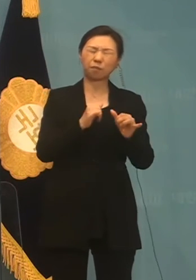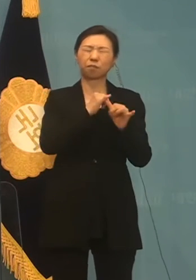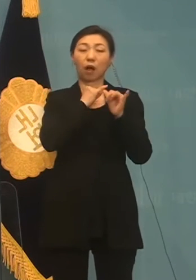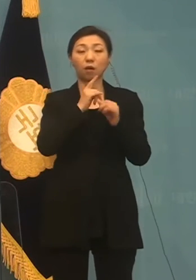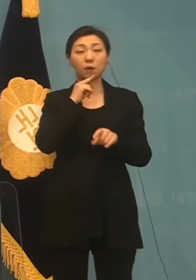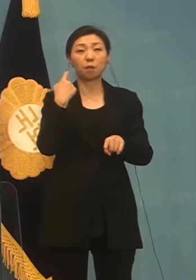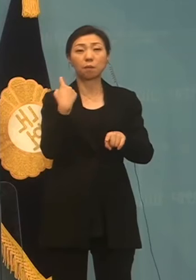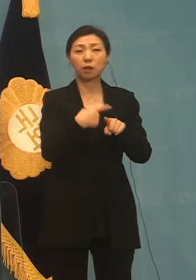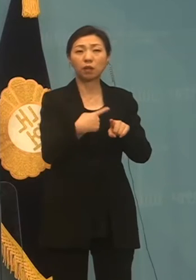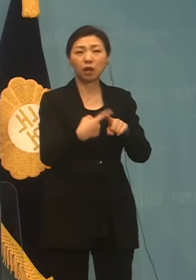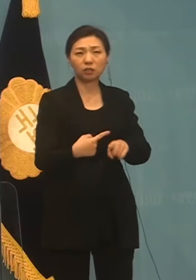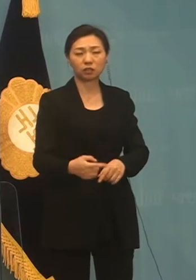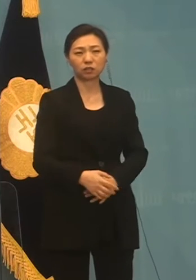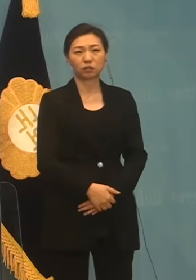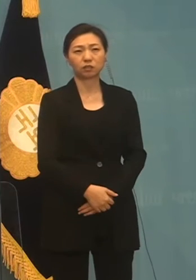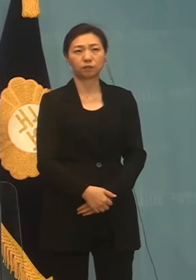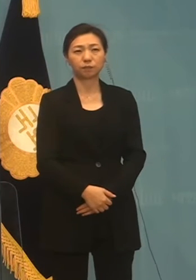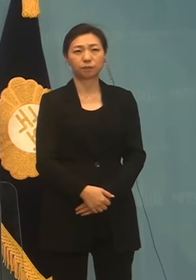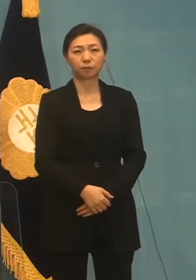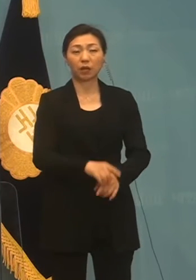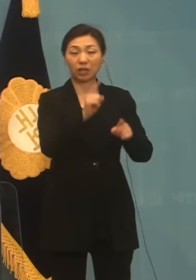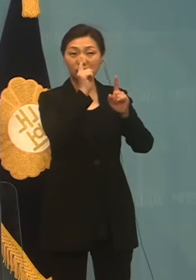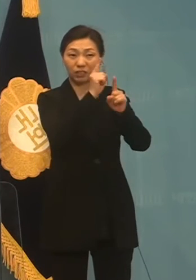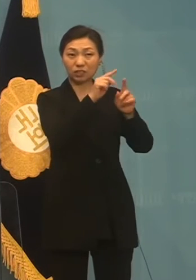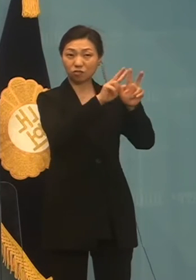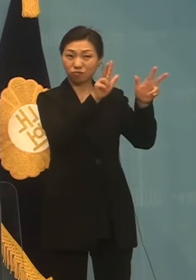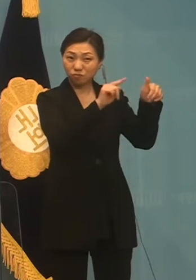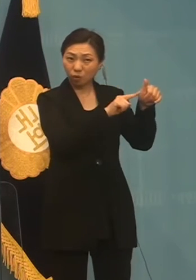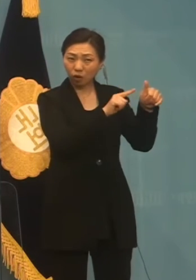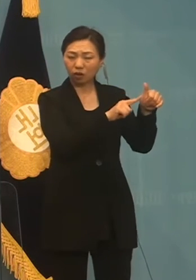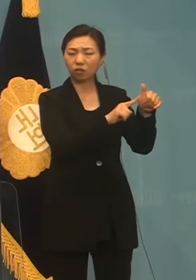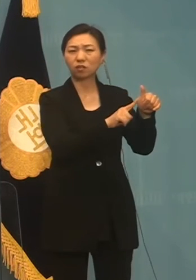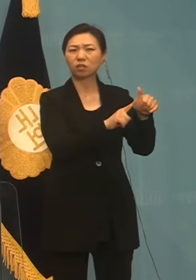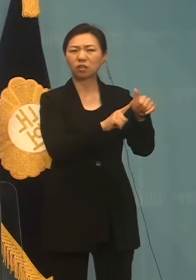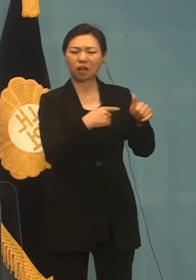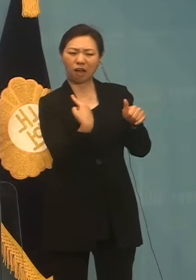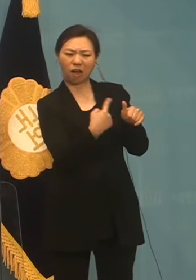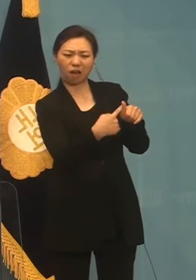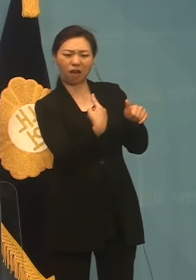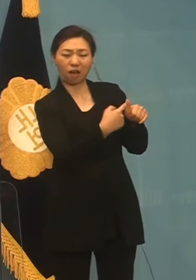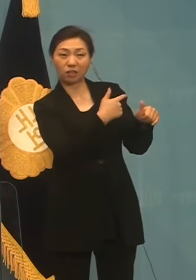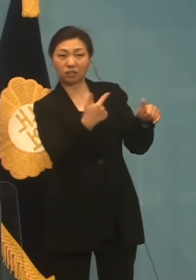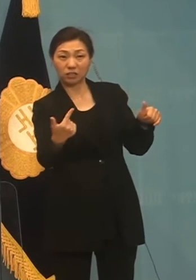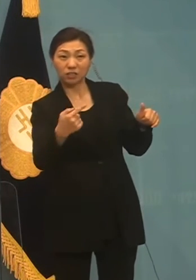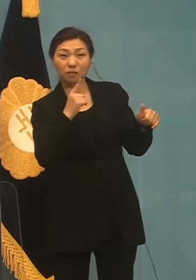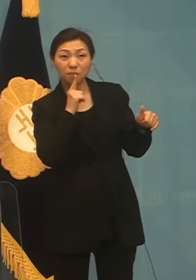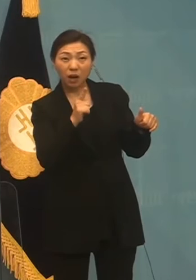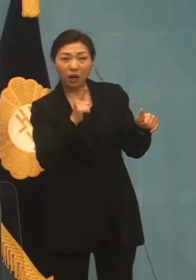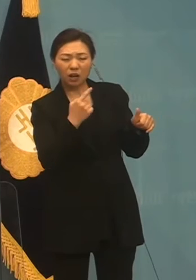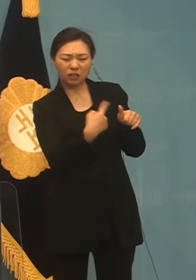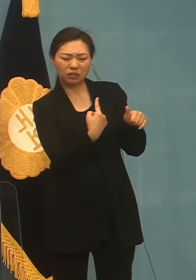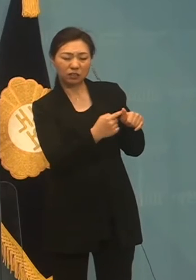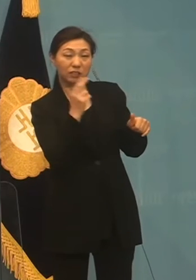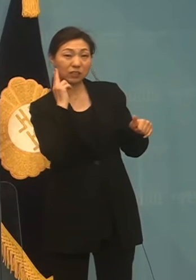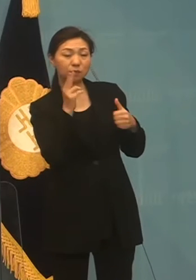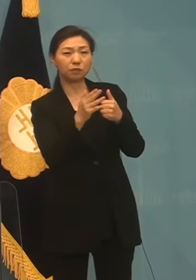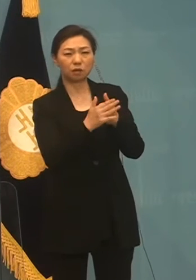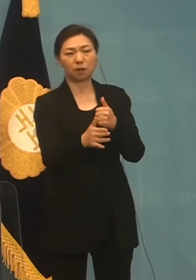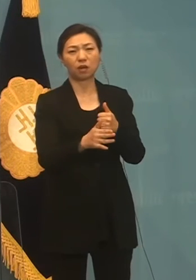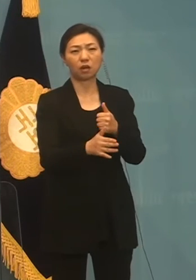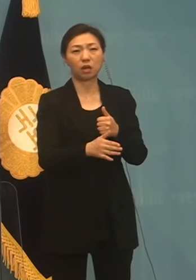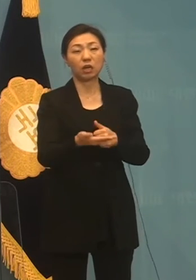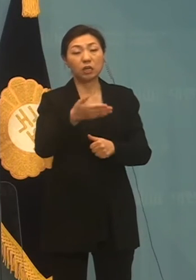이재명 후보는 오늘 비난이 거세지자 음식점 총량제를 공약화하고